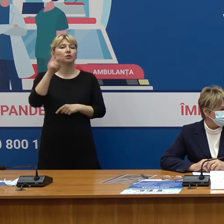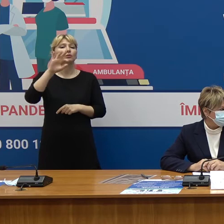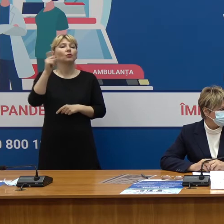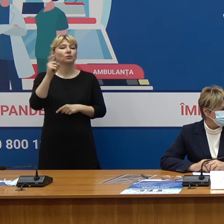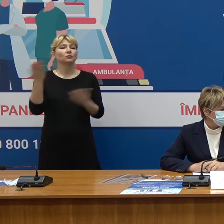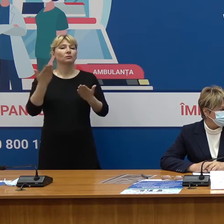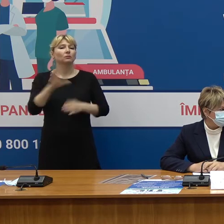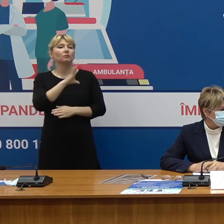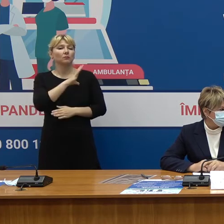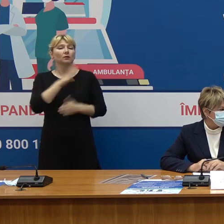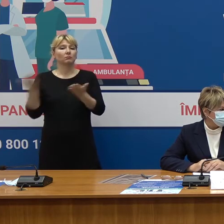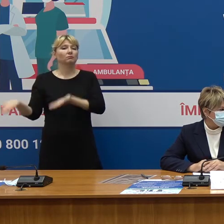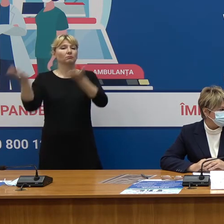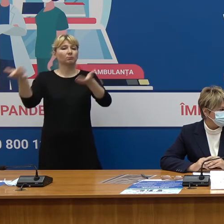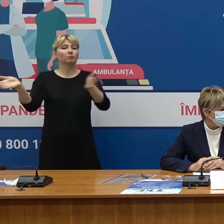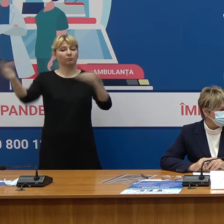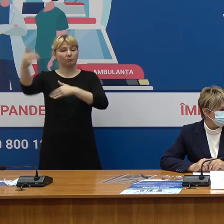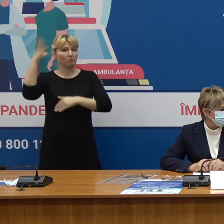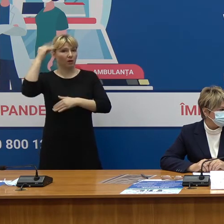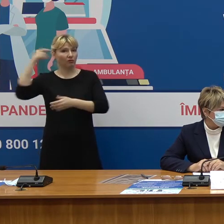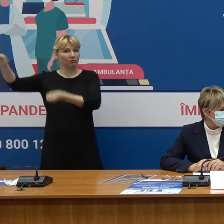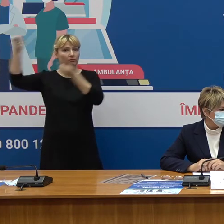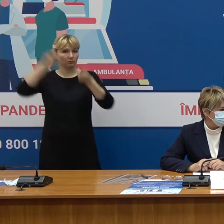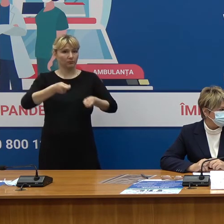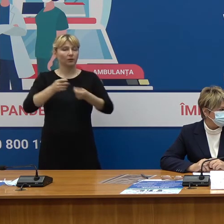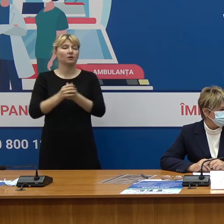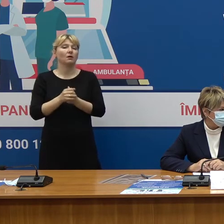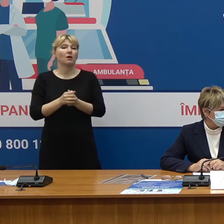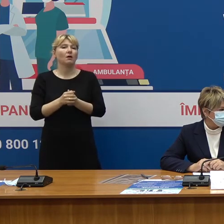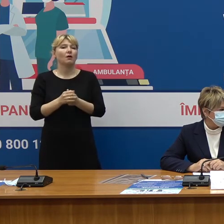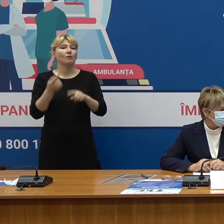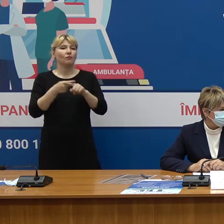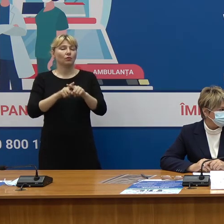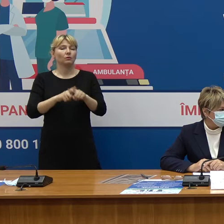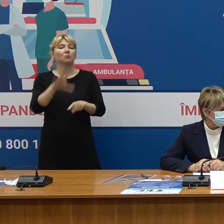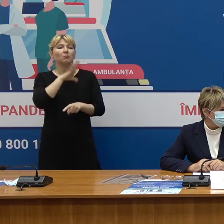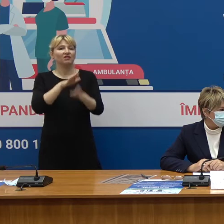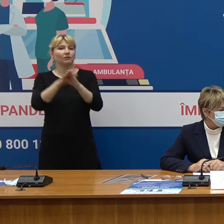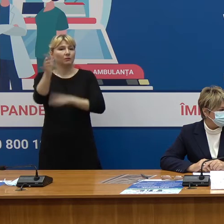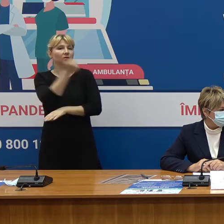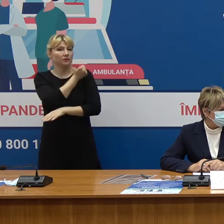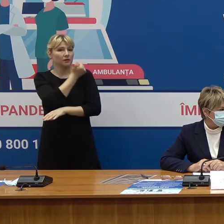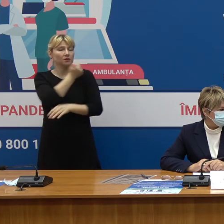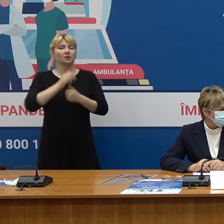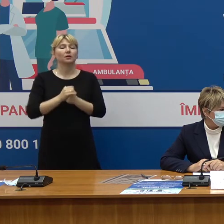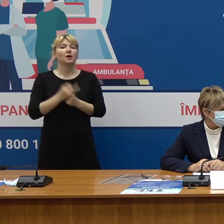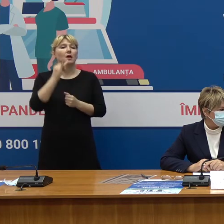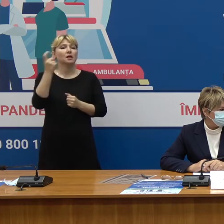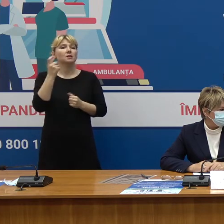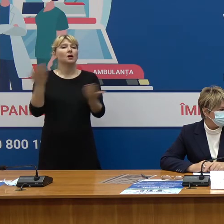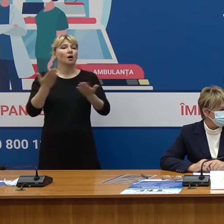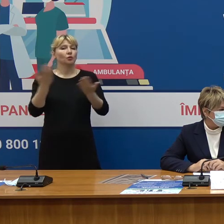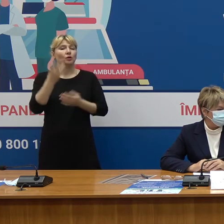fost livrate în Republica Moldova practic au fost administrate dintre care